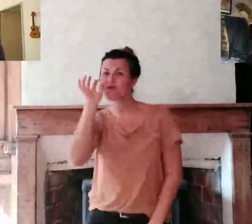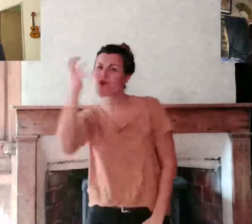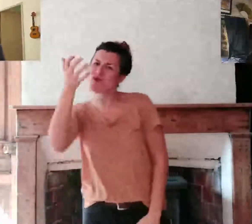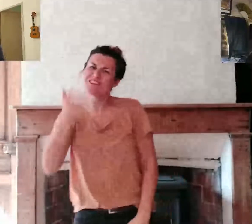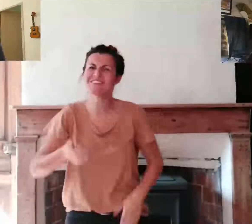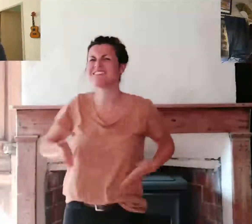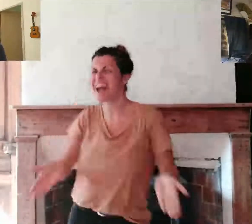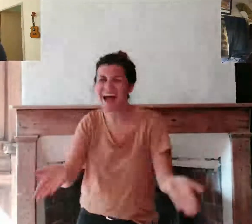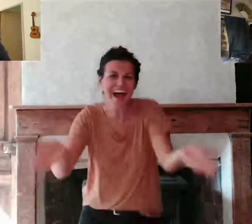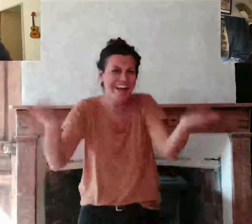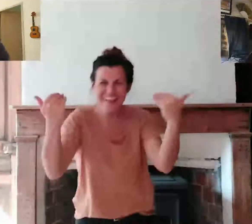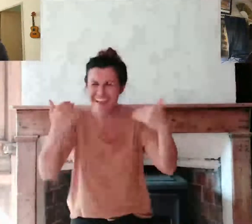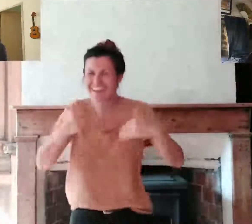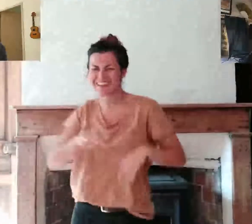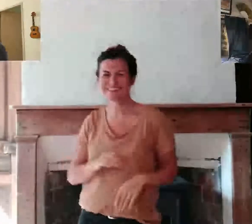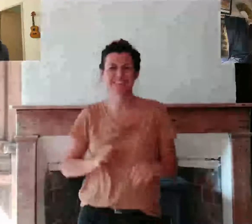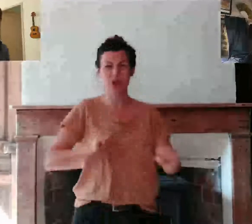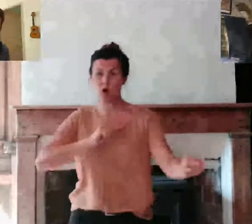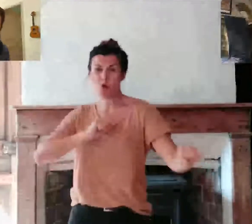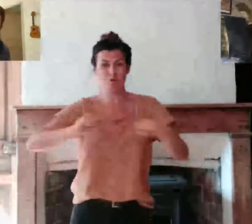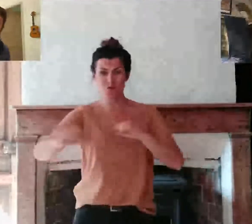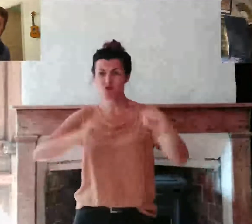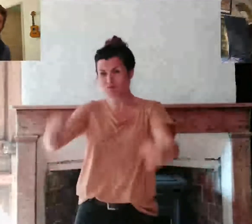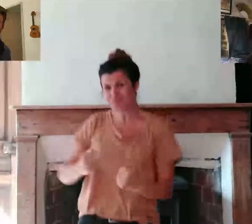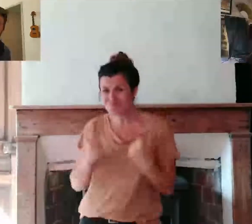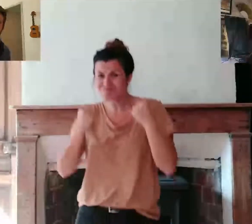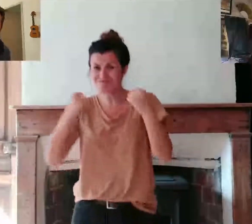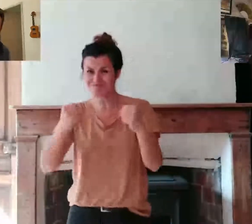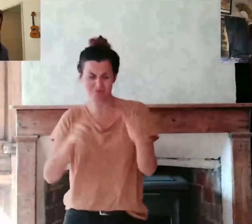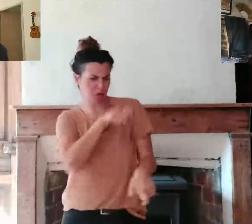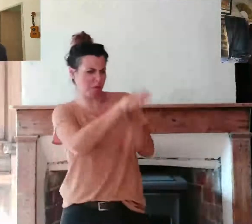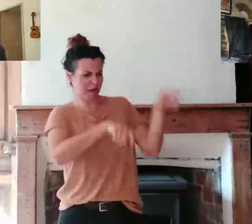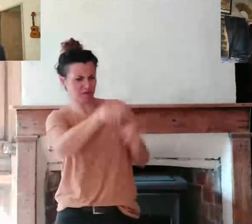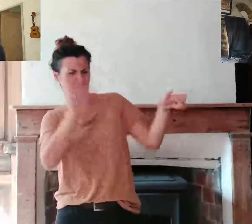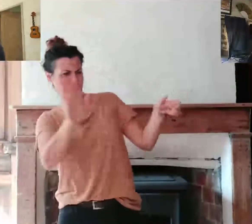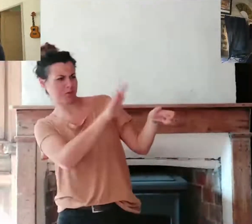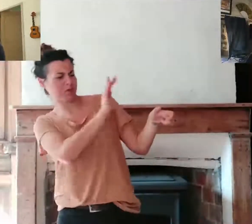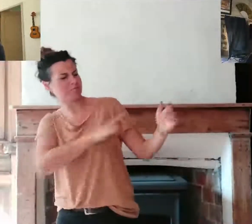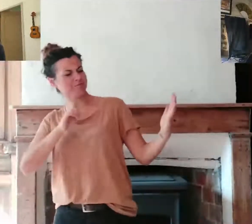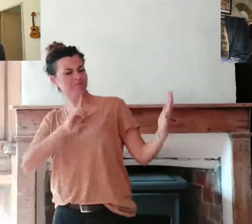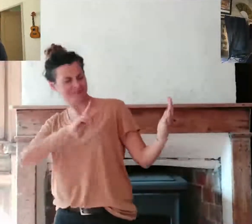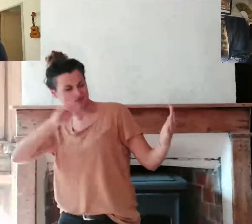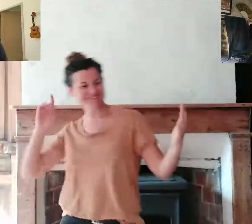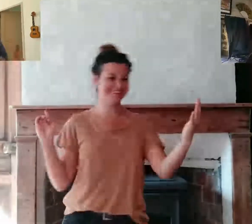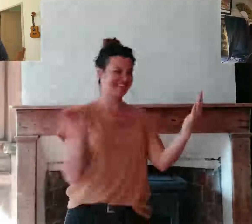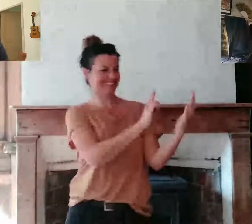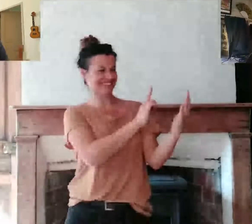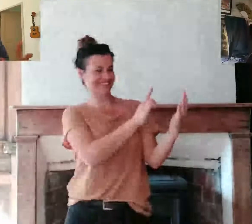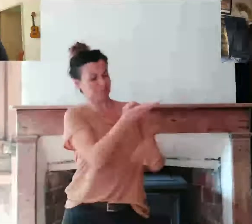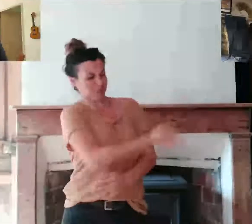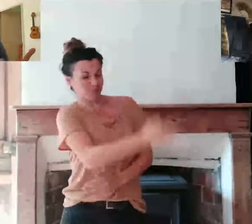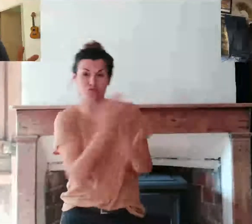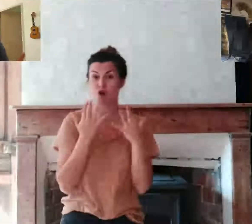Allez ! De l'avant au devant des gens De leurs